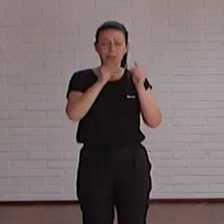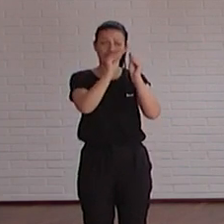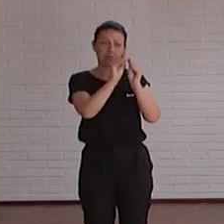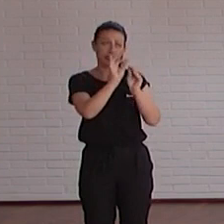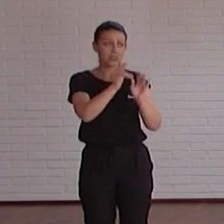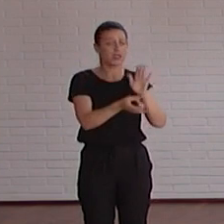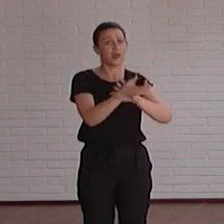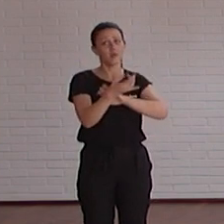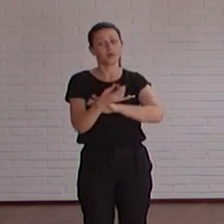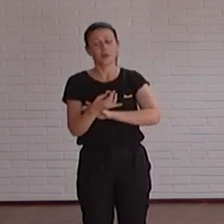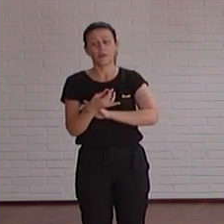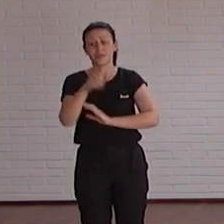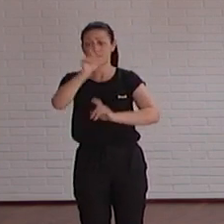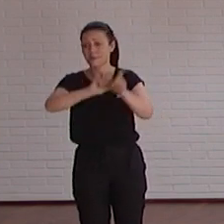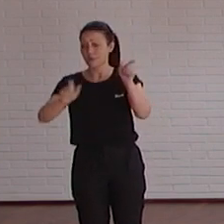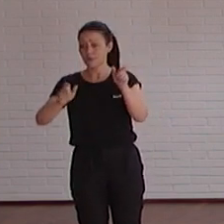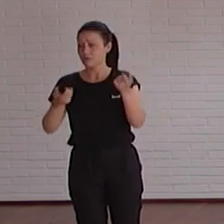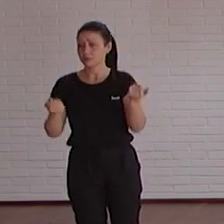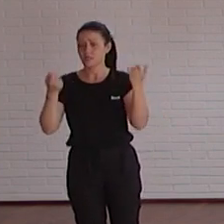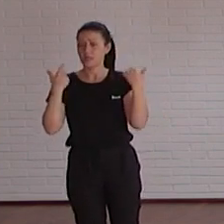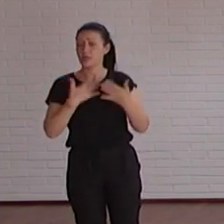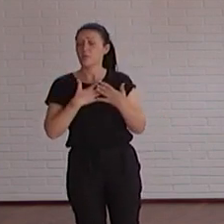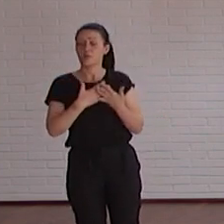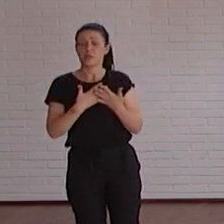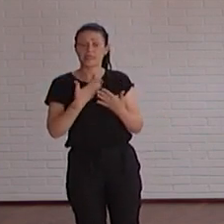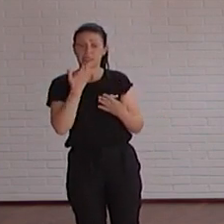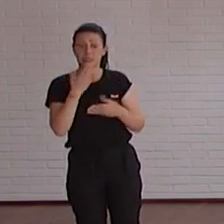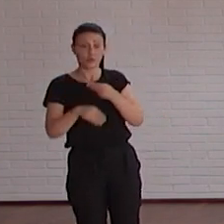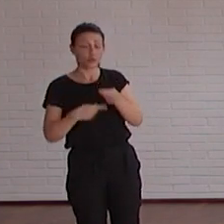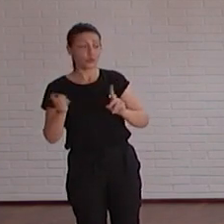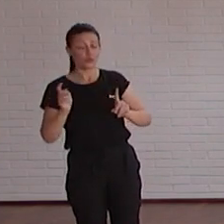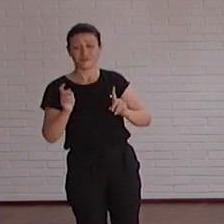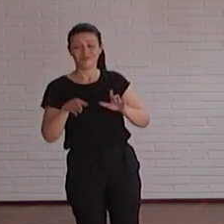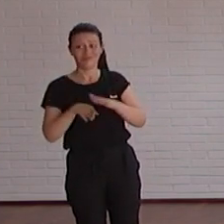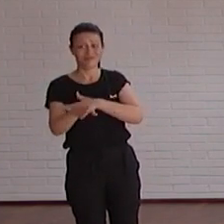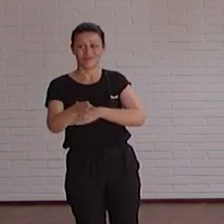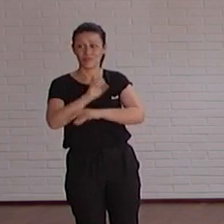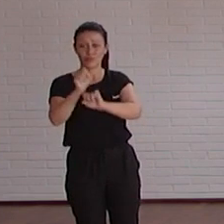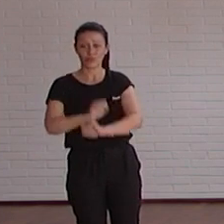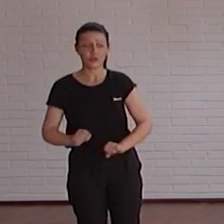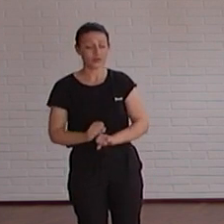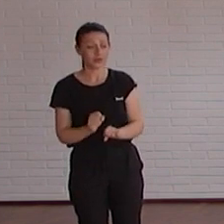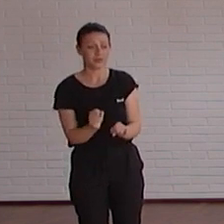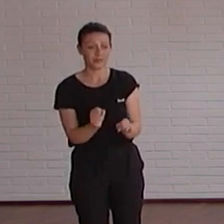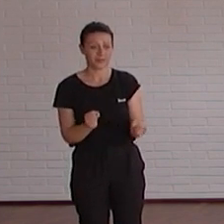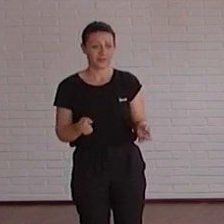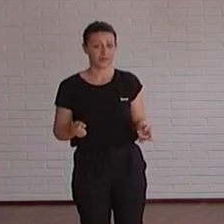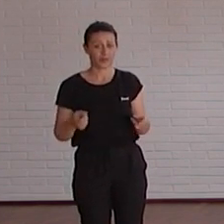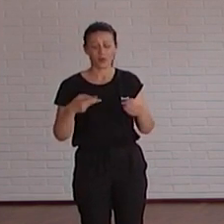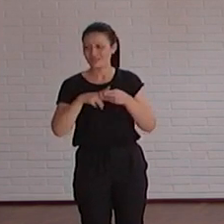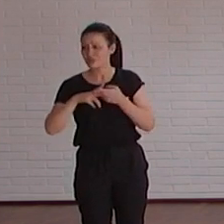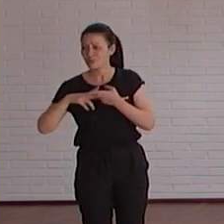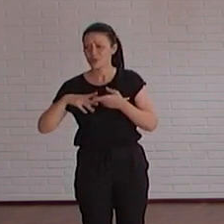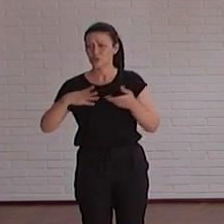de personas la accesibilidad no sale porque eso es al final yo creo que somos por muchos instrumentos que